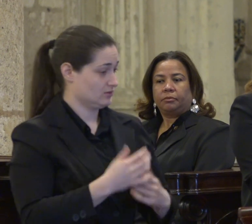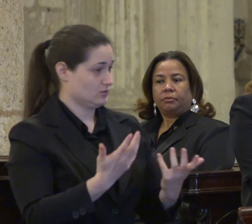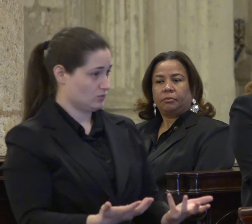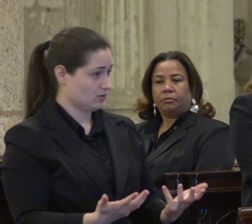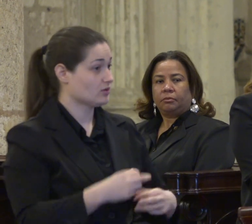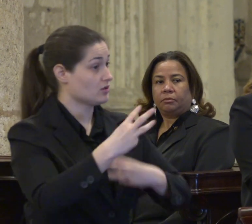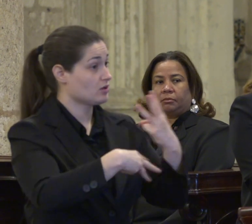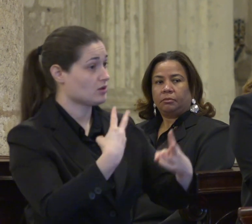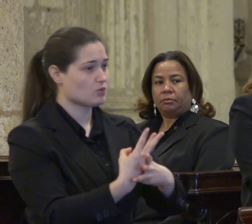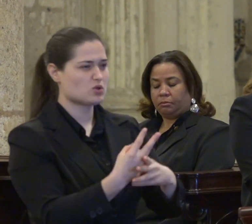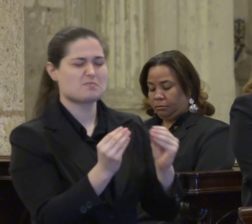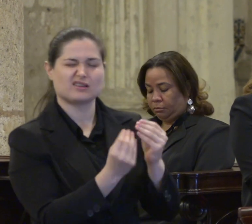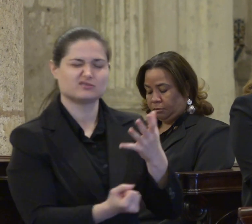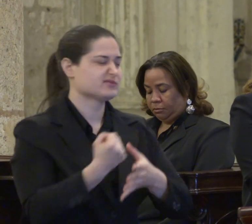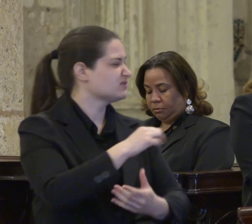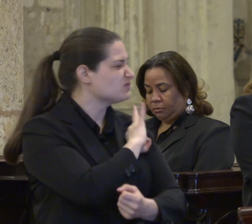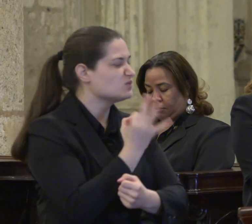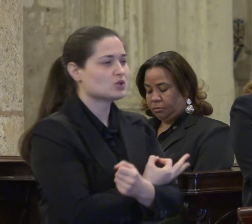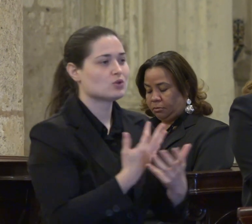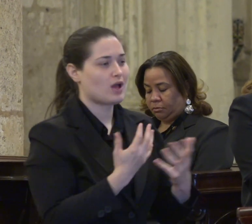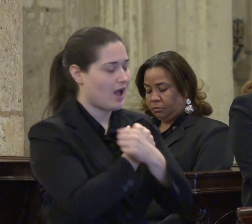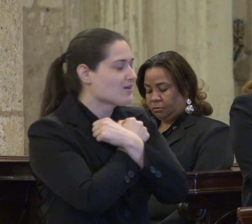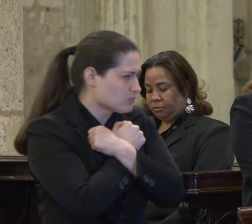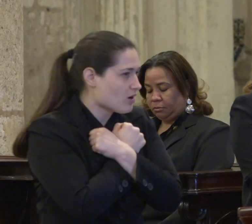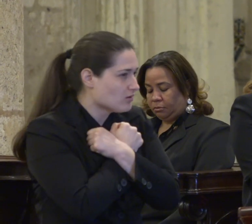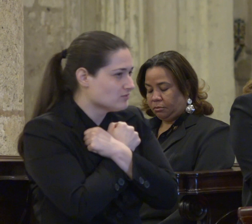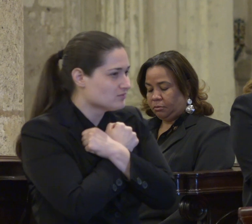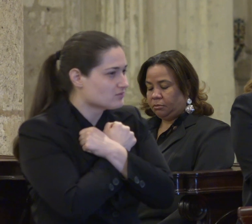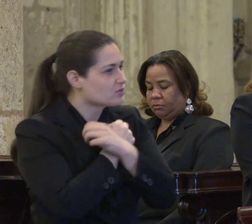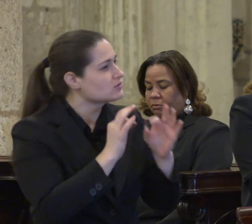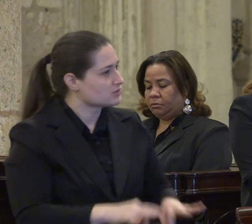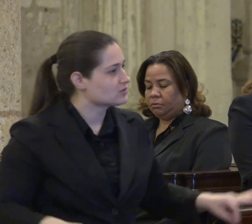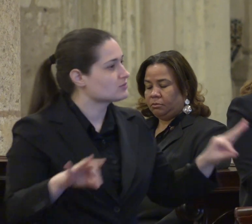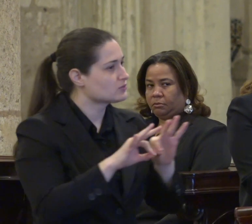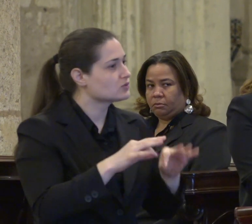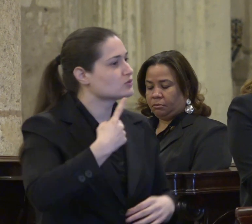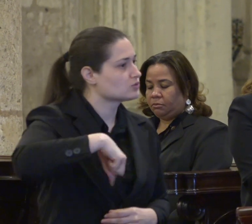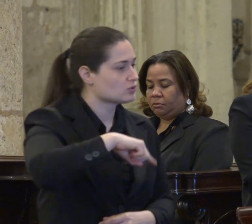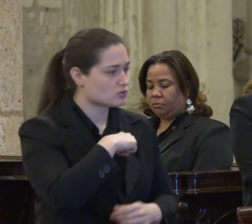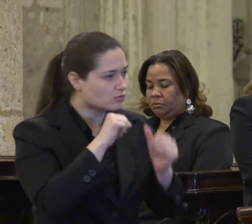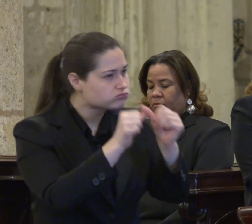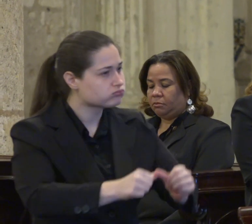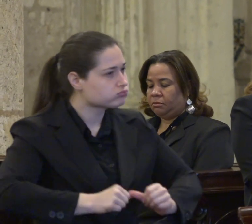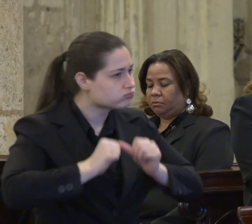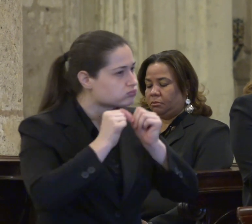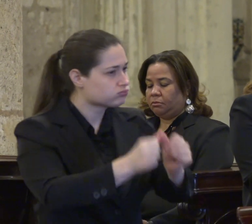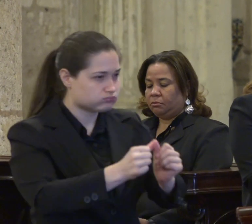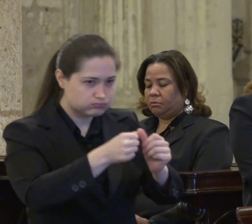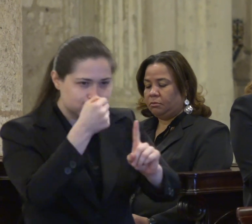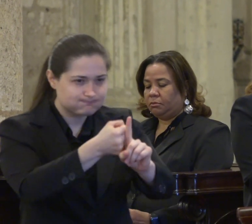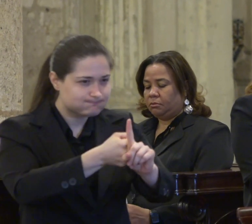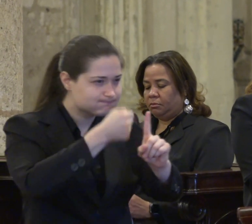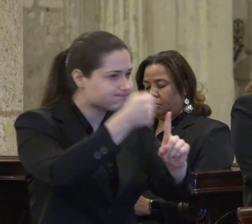es el amor y desde ahí es necesario que sigamos apostando al cambio y a la transformación que